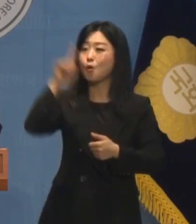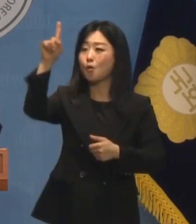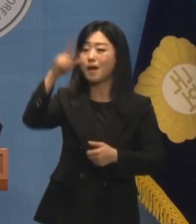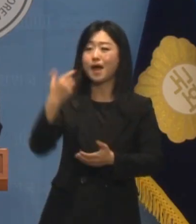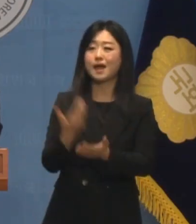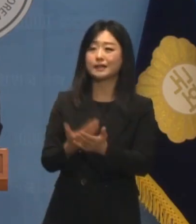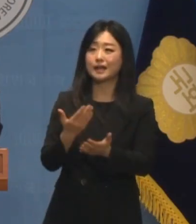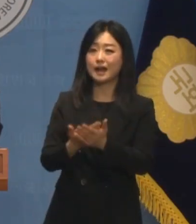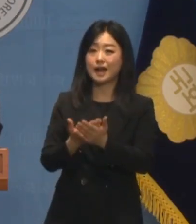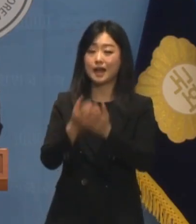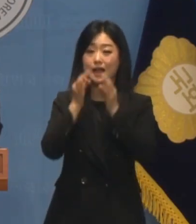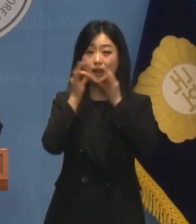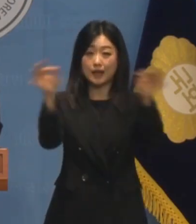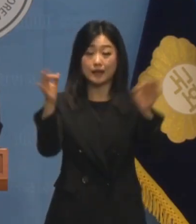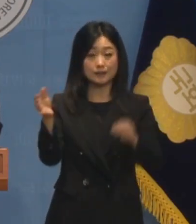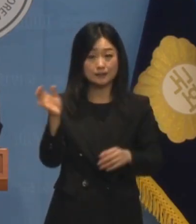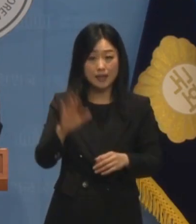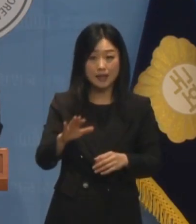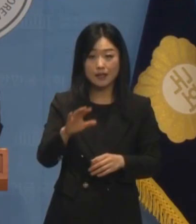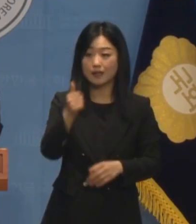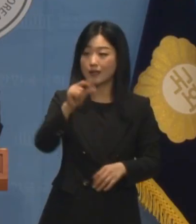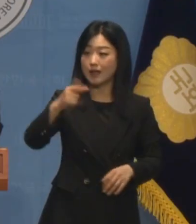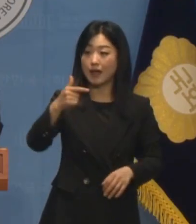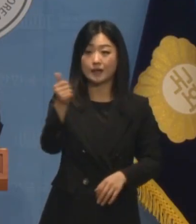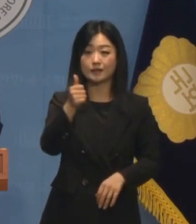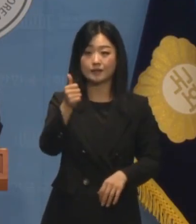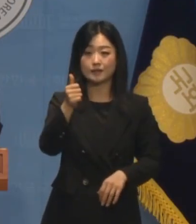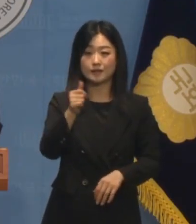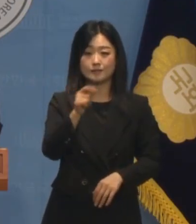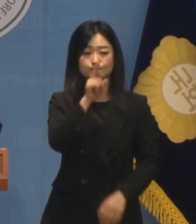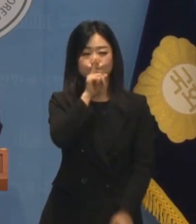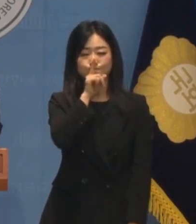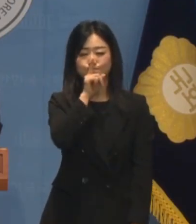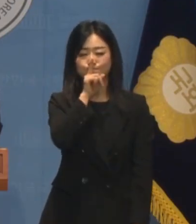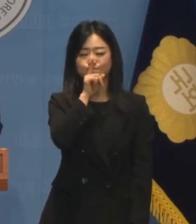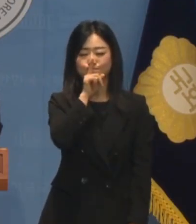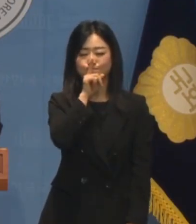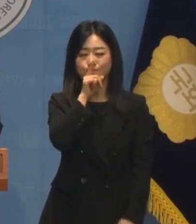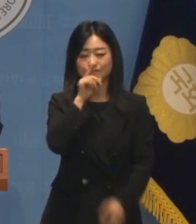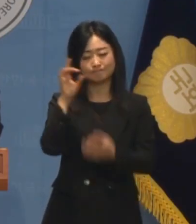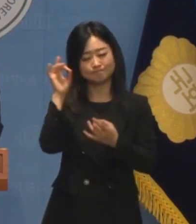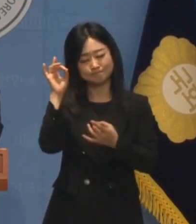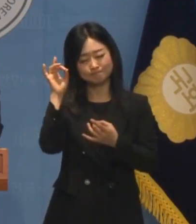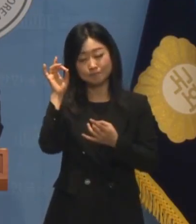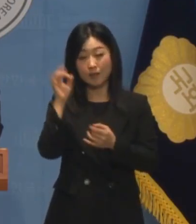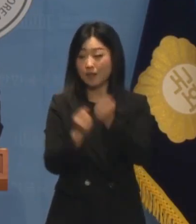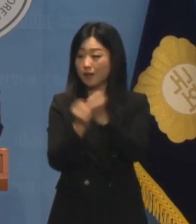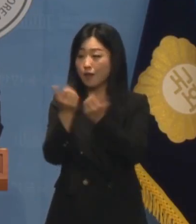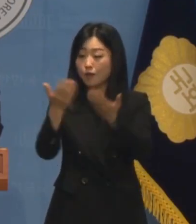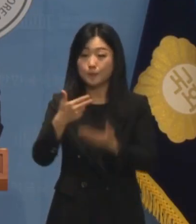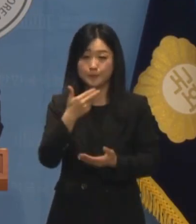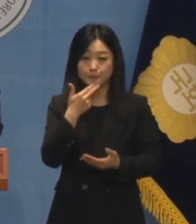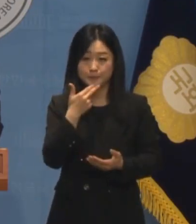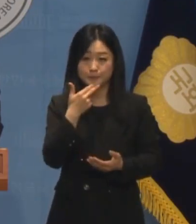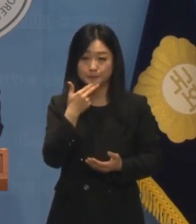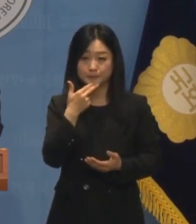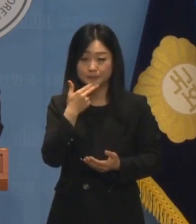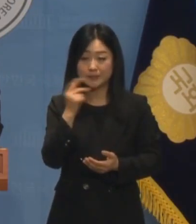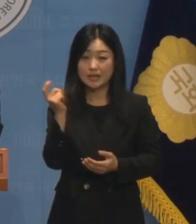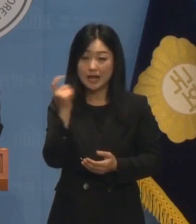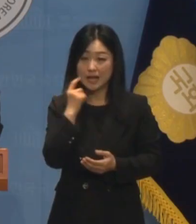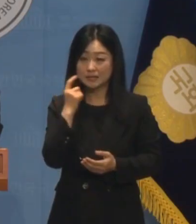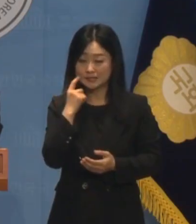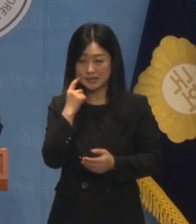하고 말했지만 한동훈 대표는 가족 댓글 우혹에 대한 명확한 해명은 물론 허위